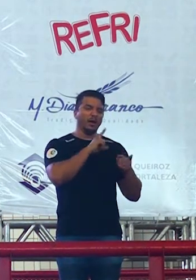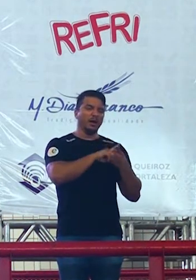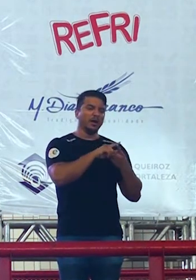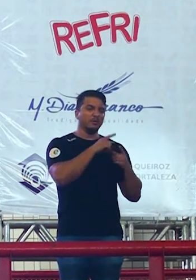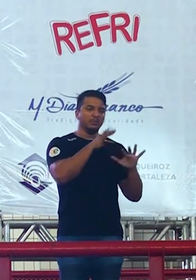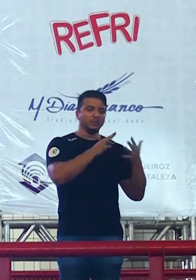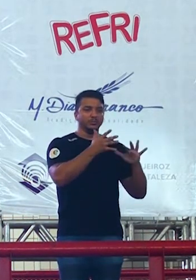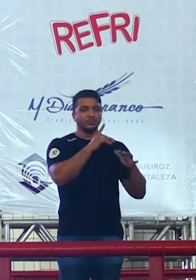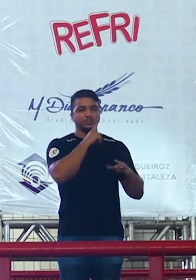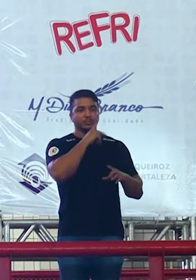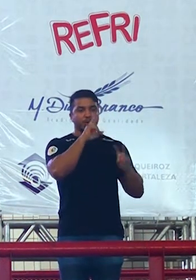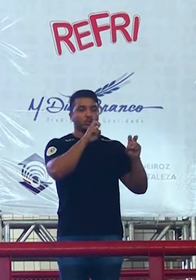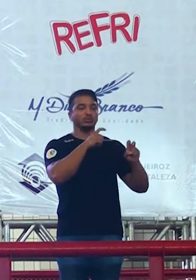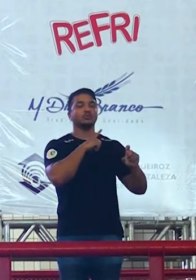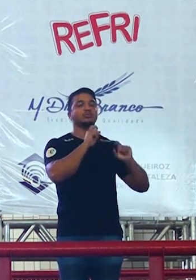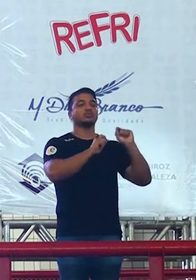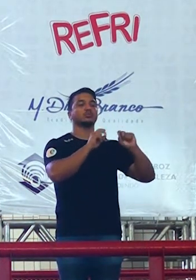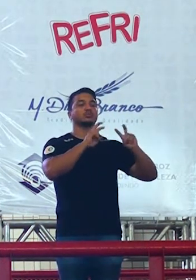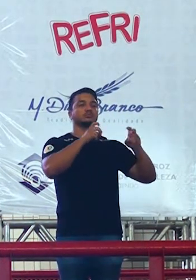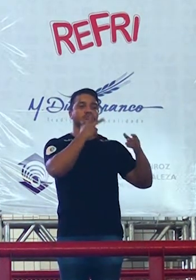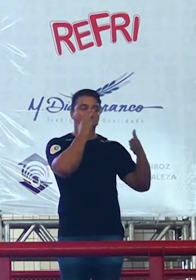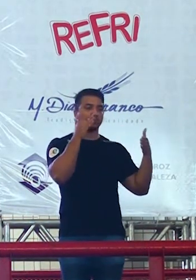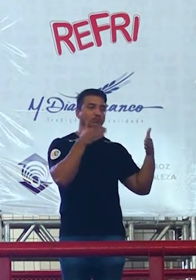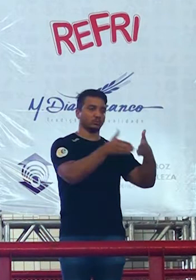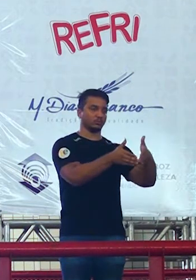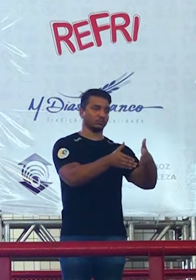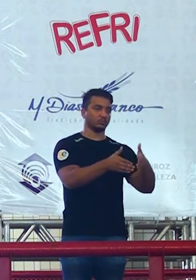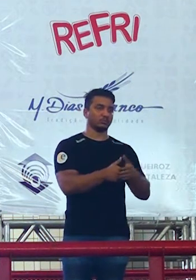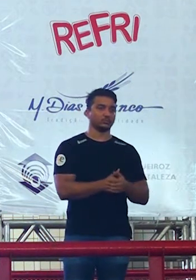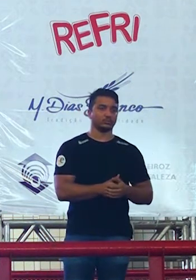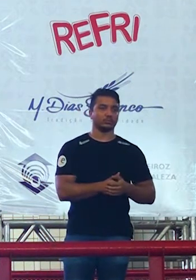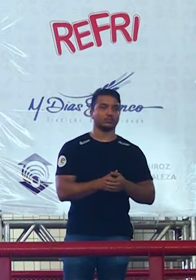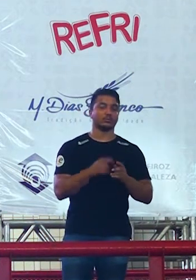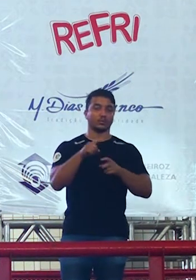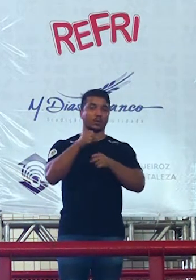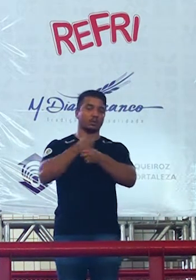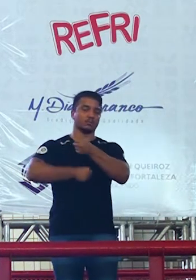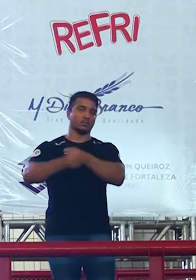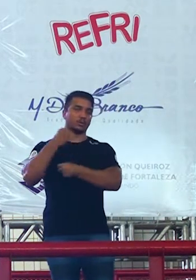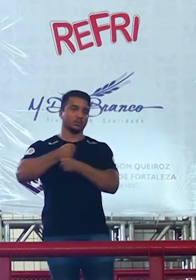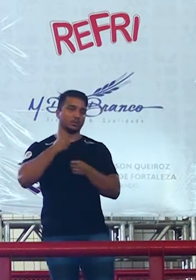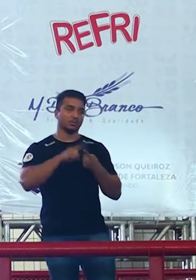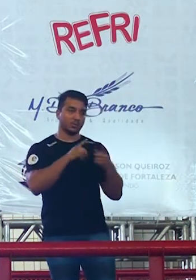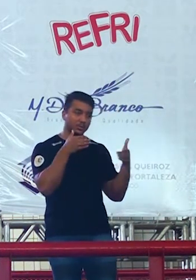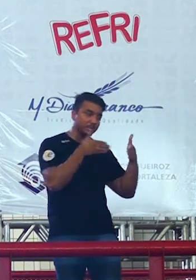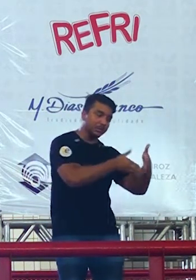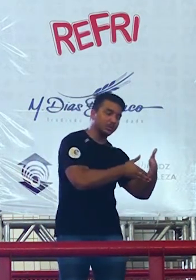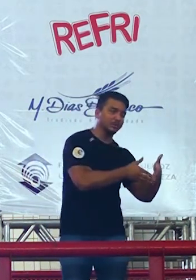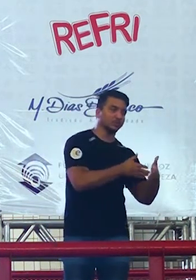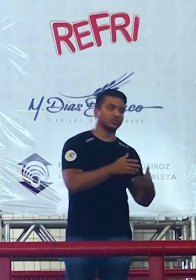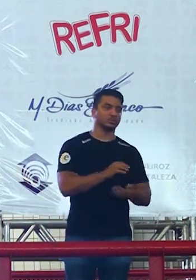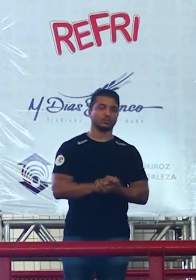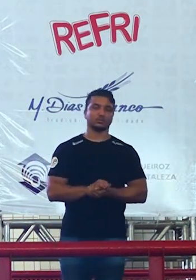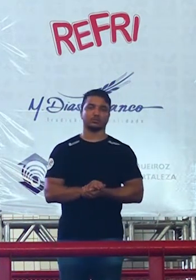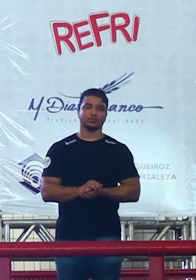tema nessa linha de específico já que ano passado foi também um tema específico